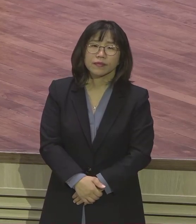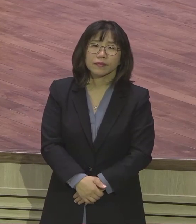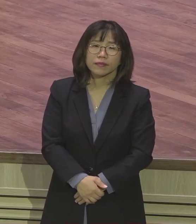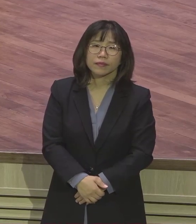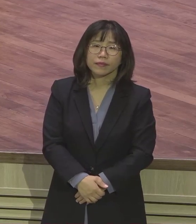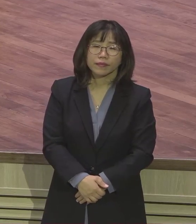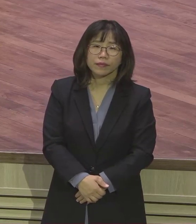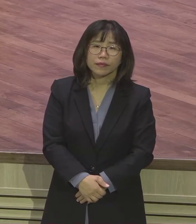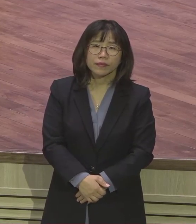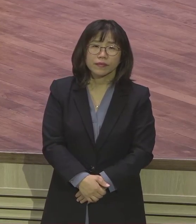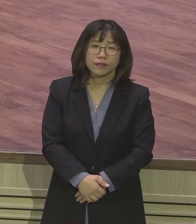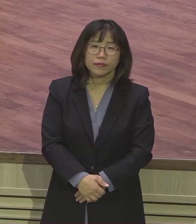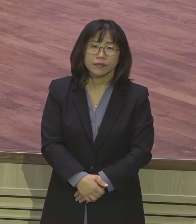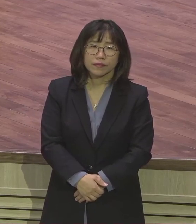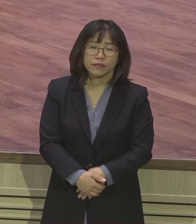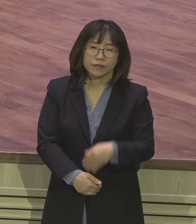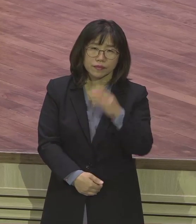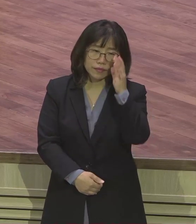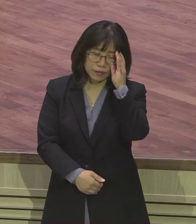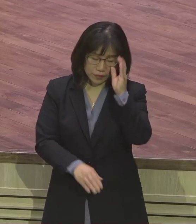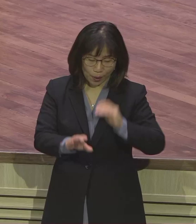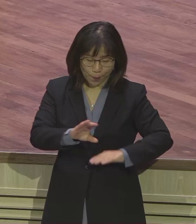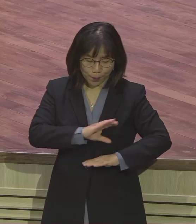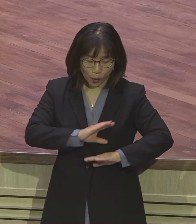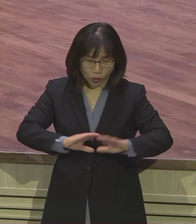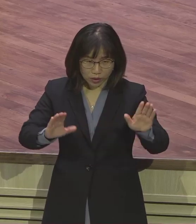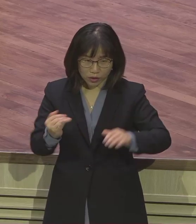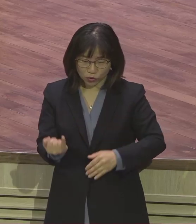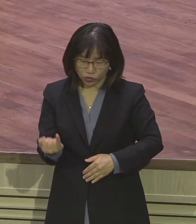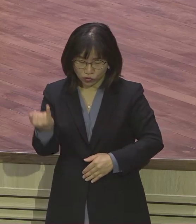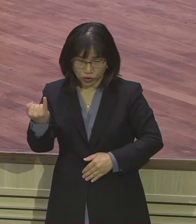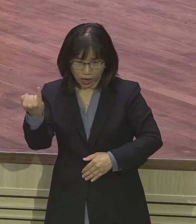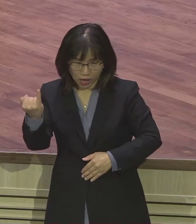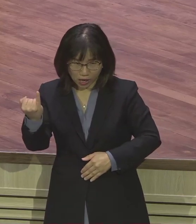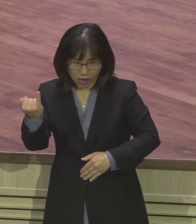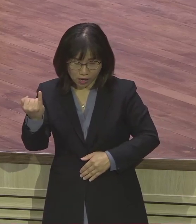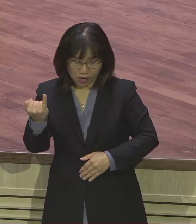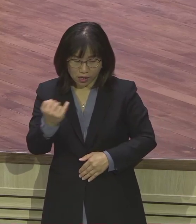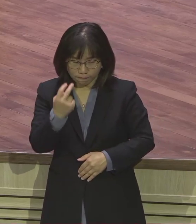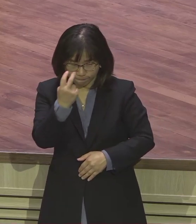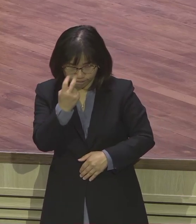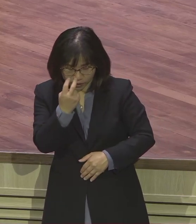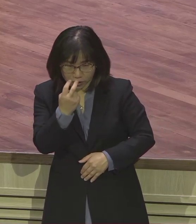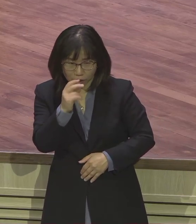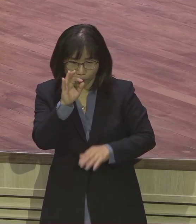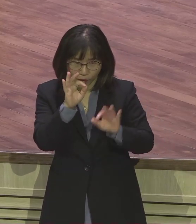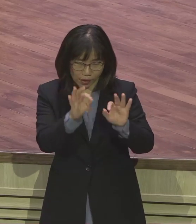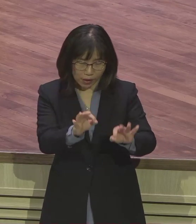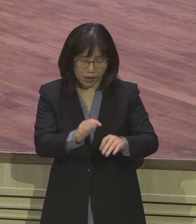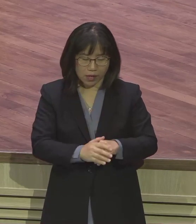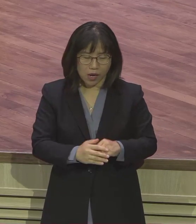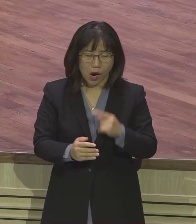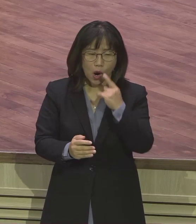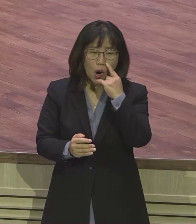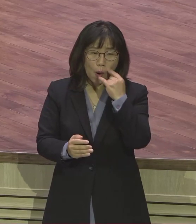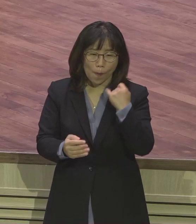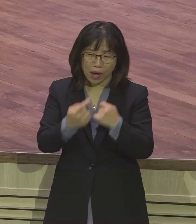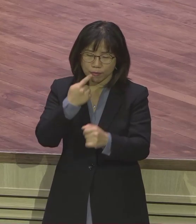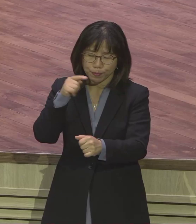이 모세의 눈이 미리암 있습니다. 이 미리암을 보내서 어머니가 노계베시 보내서 봐라 보고 누가 저